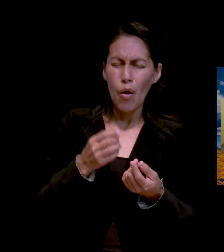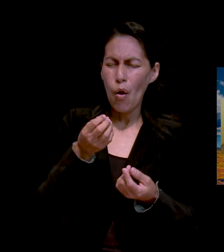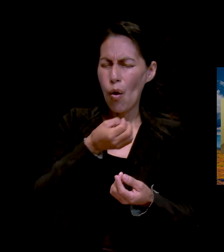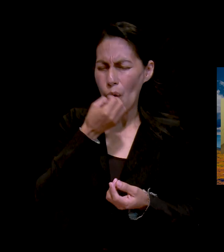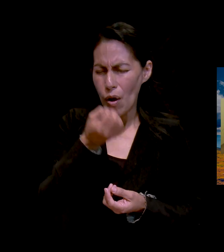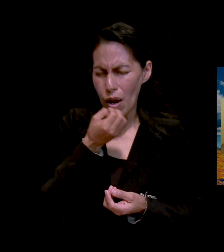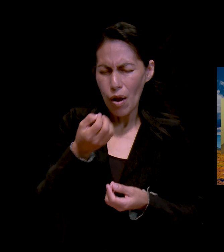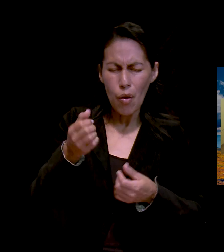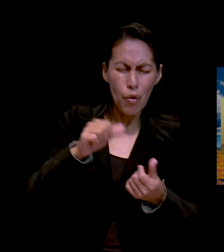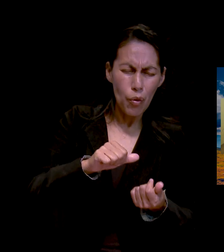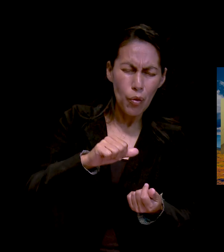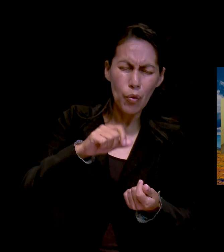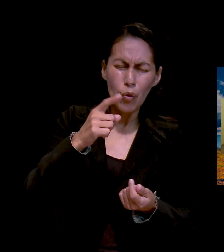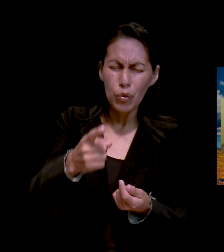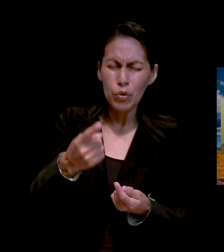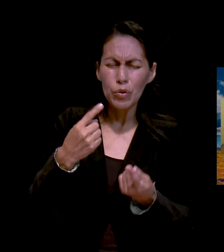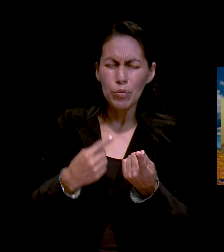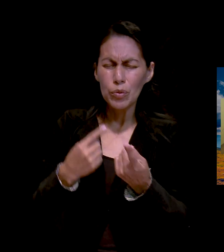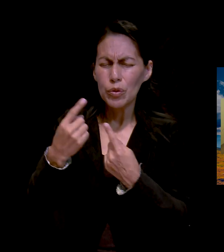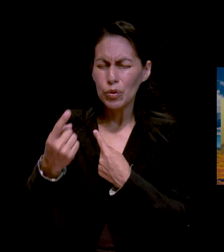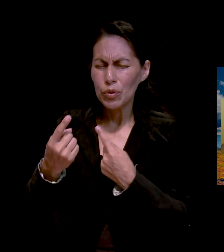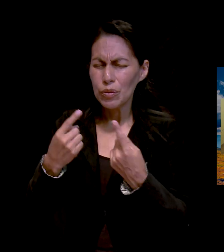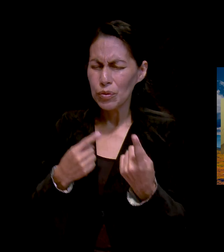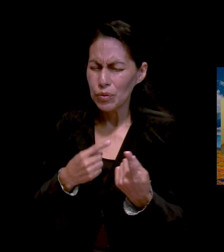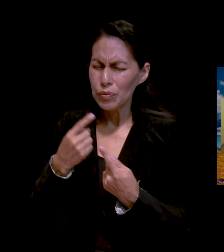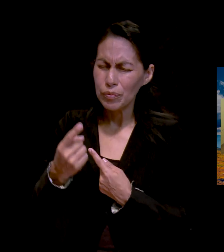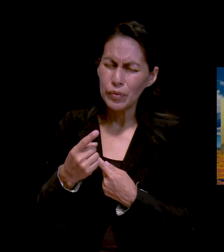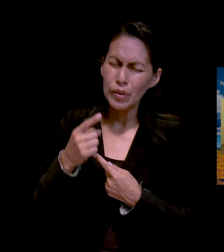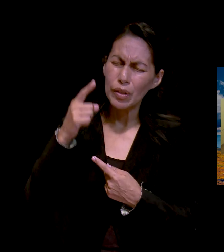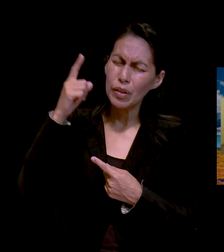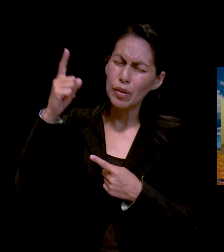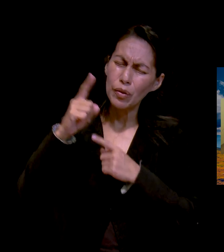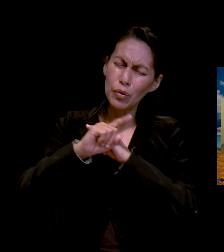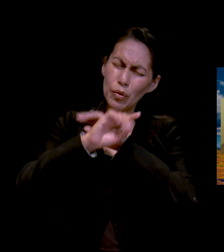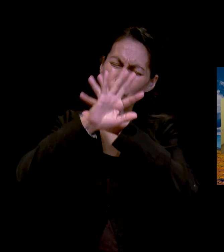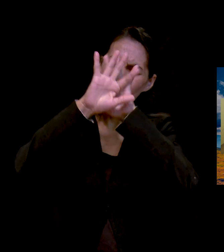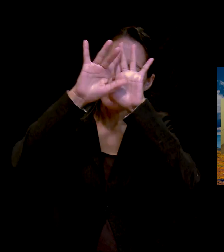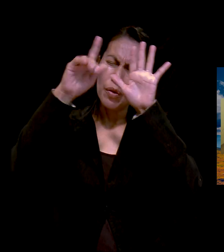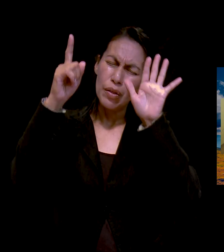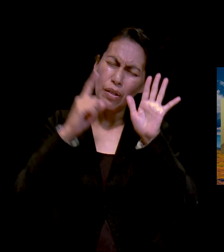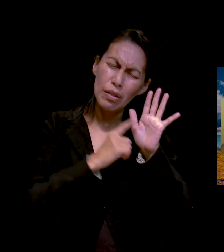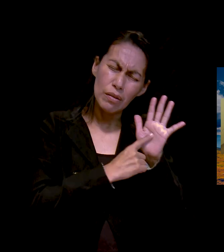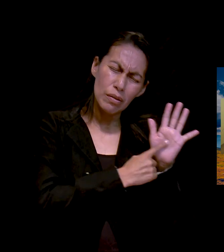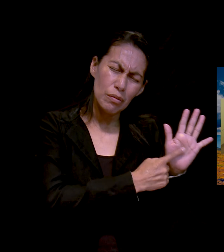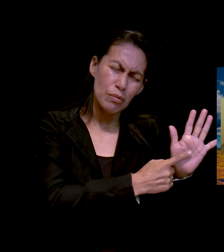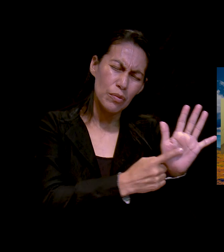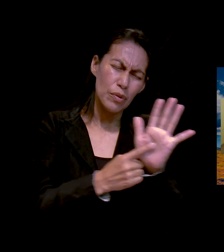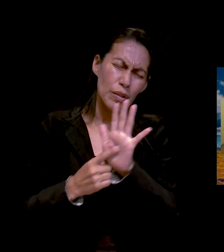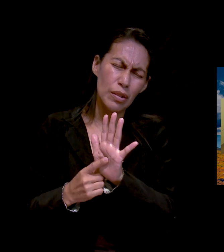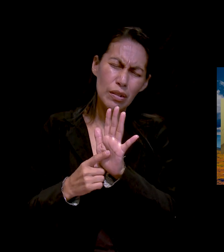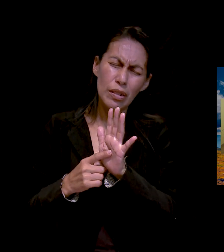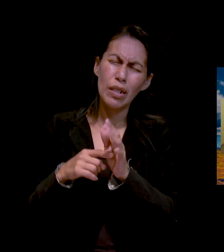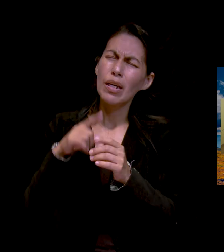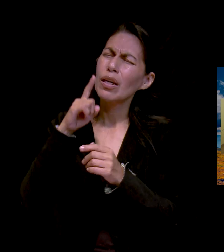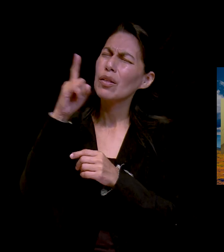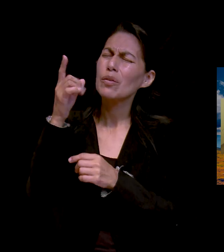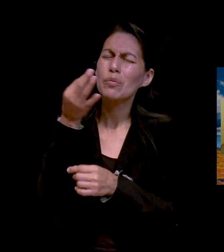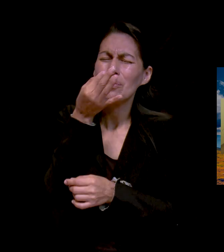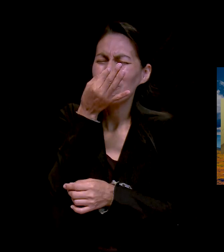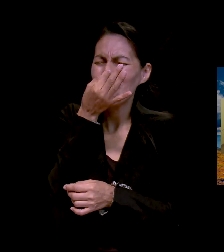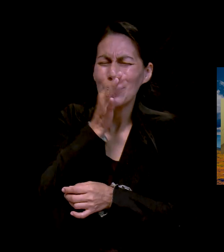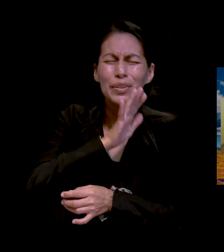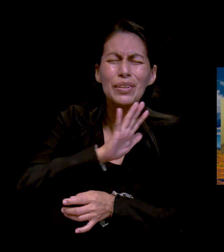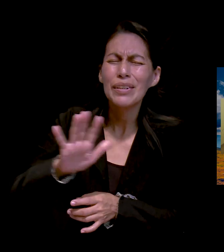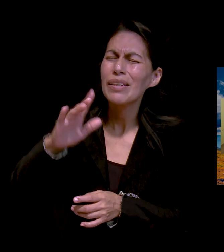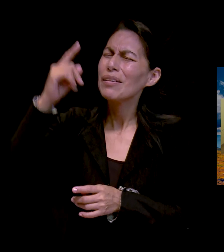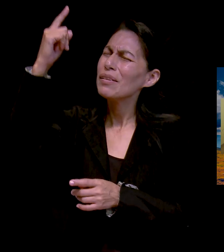gloria, Señor. Para que vengas pronto y todo este dolor y sufrimiento se termine y